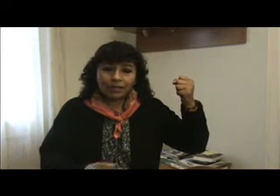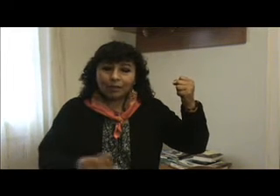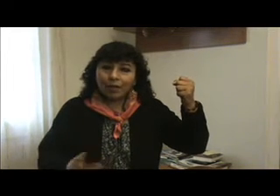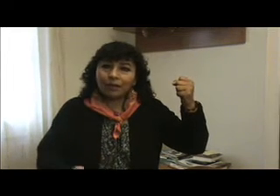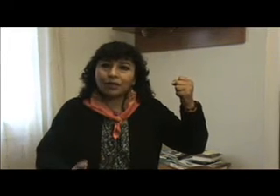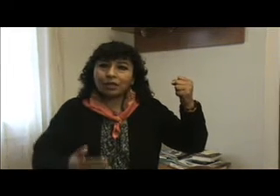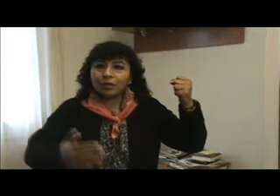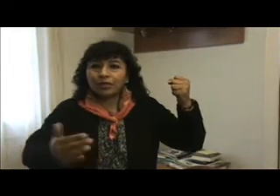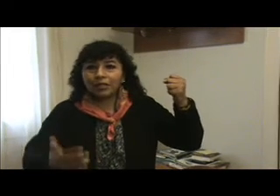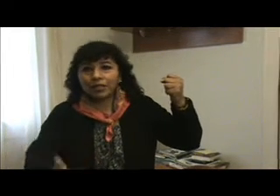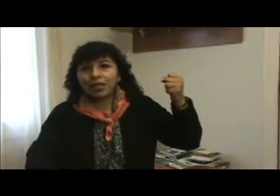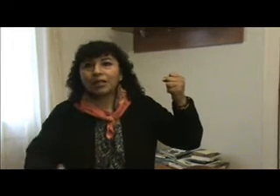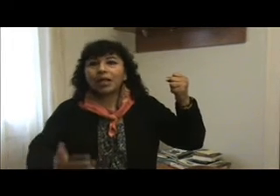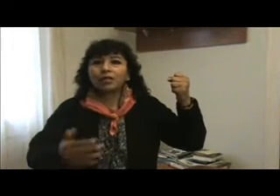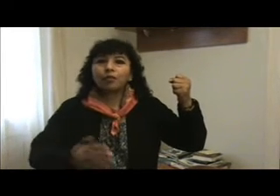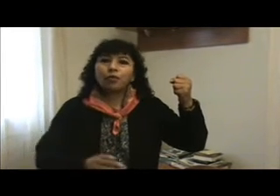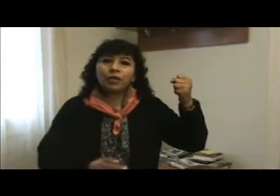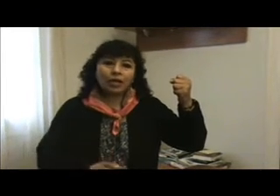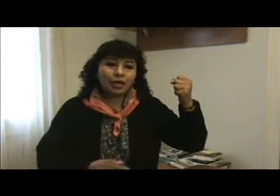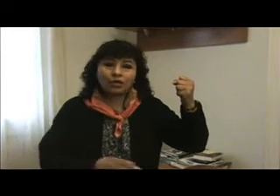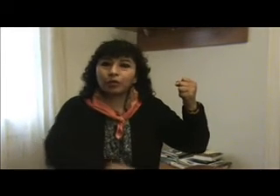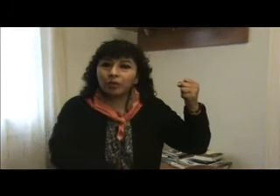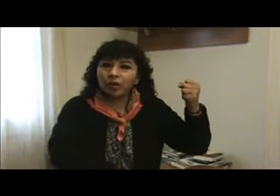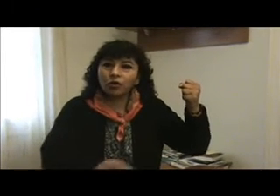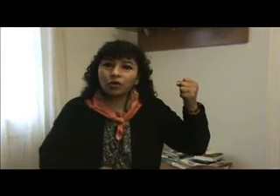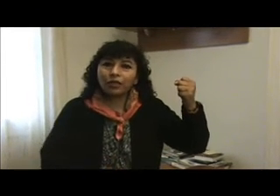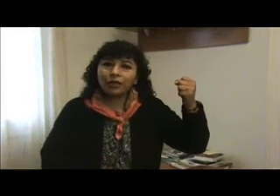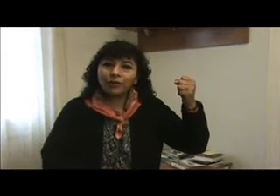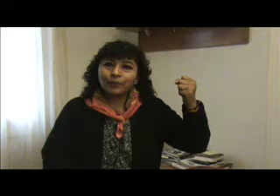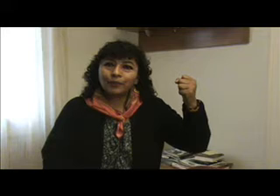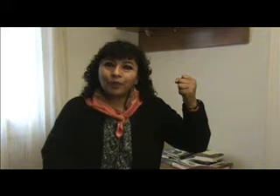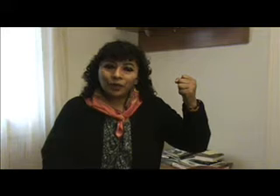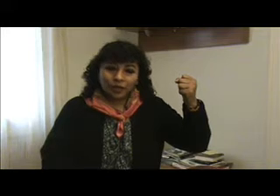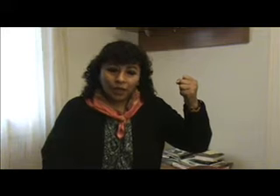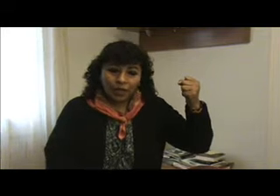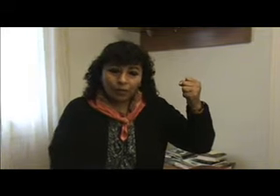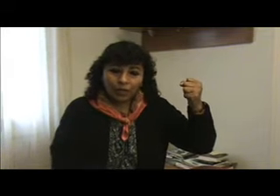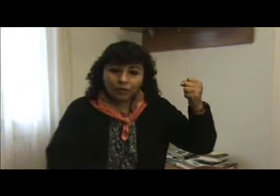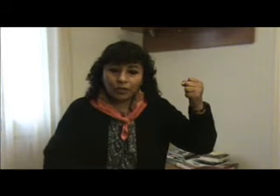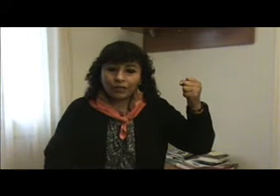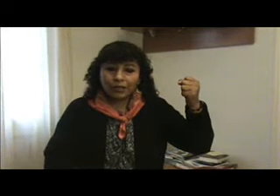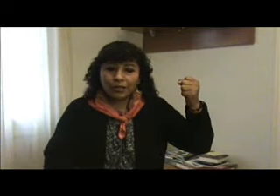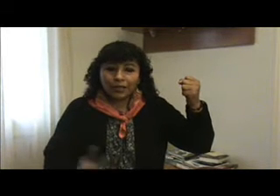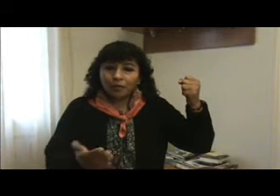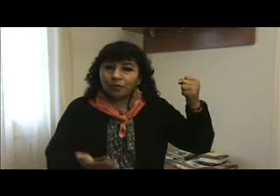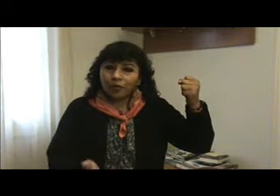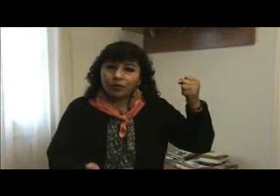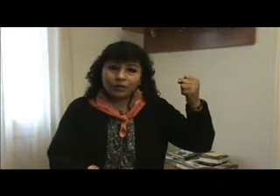llamadas de la Presidencia de la República, la Suprema Corte. Obviamente, el abogado dice, bueno,